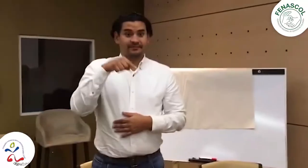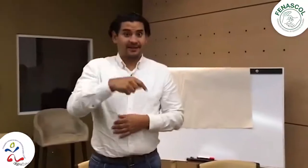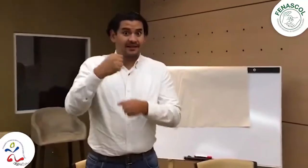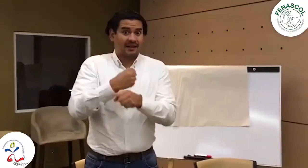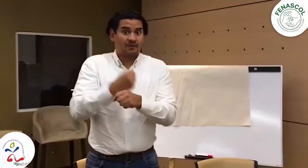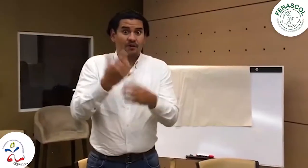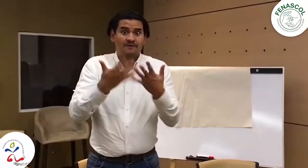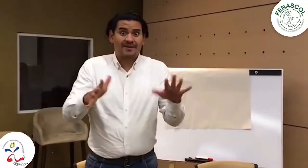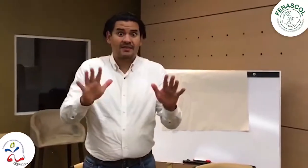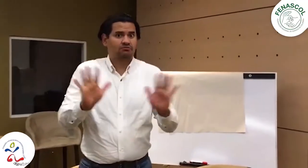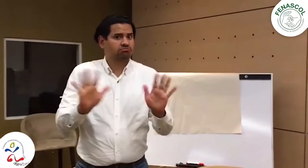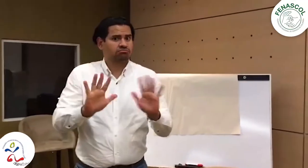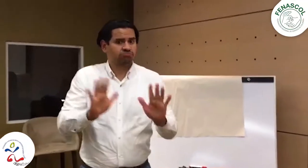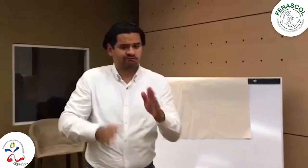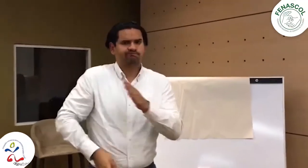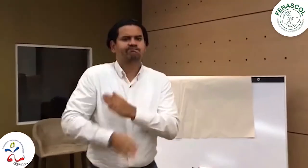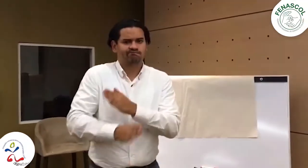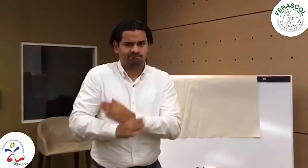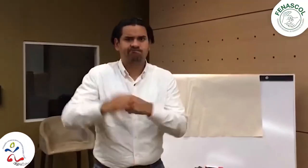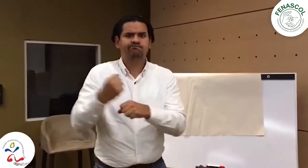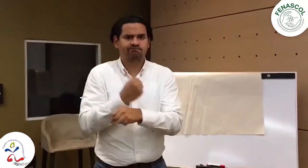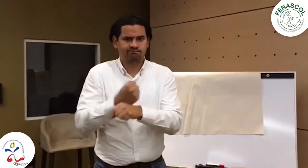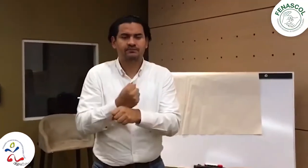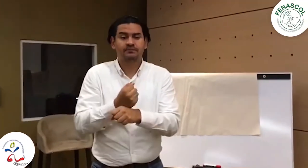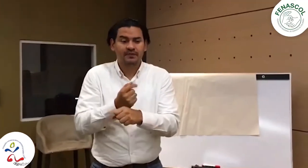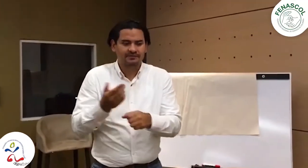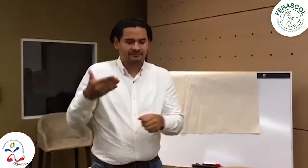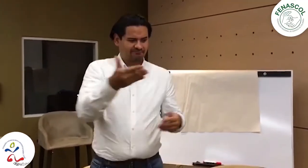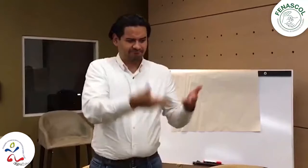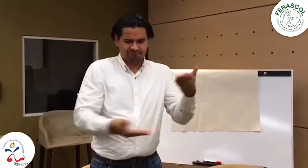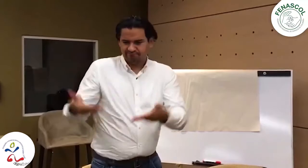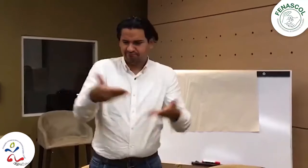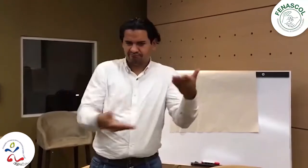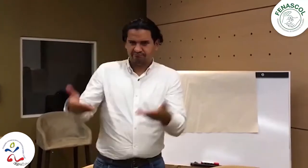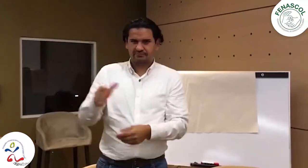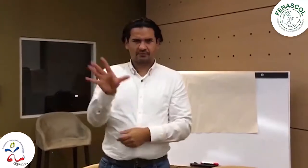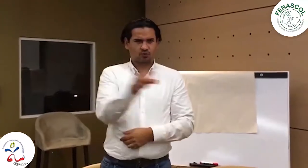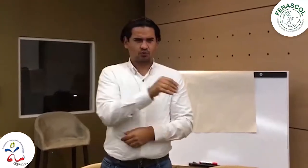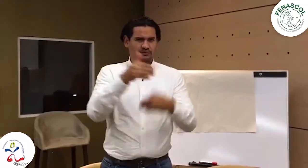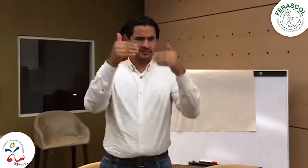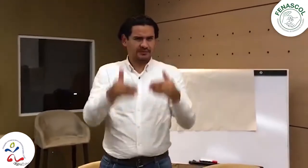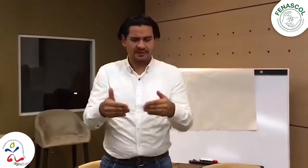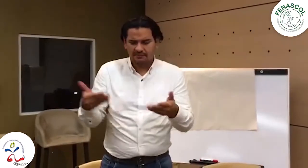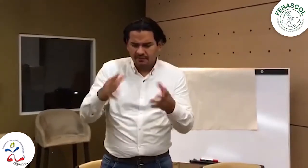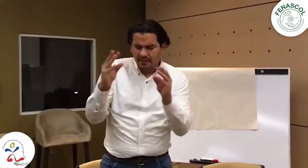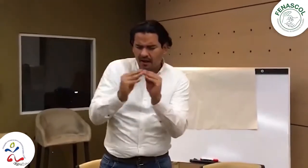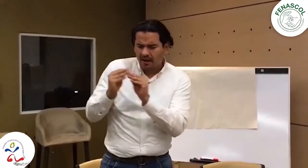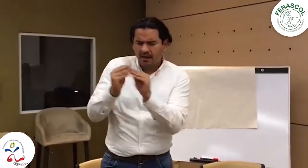Este trabajo no ha terminado, continuaremos trabajando. Vamos a seguir haciendo las propuestas desde todas las discapacidades, desde todos los